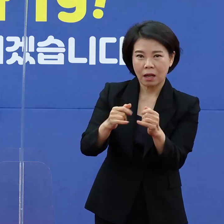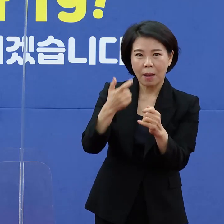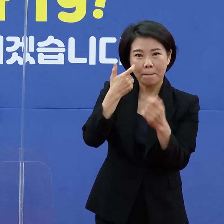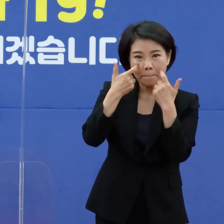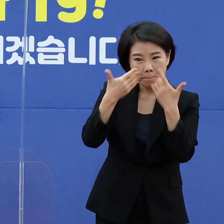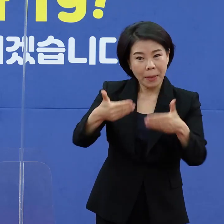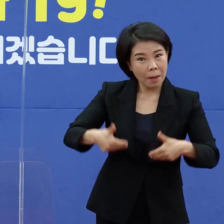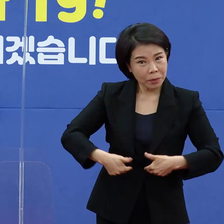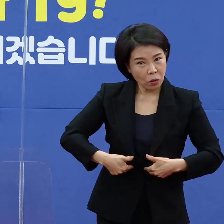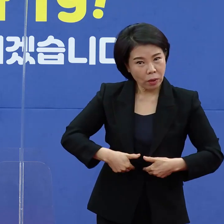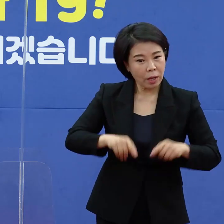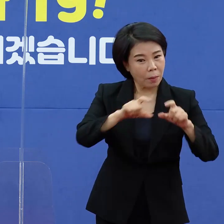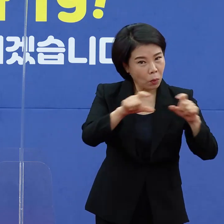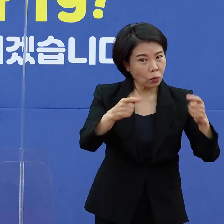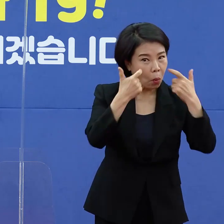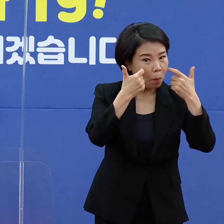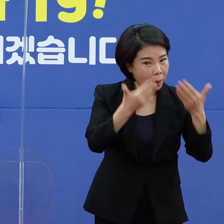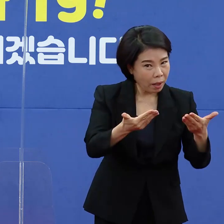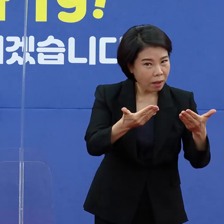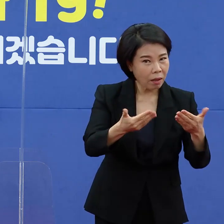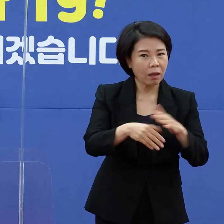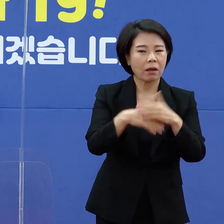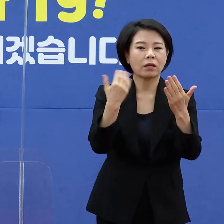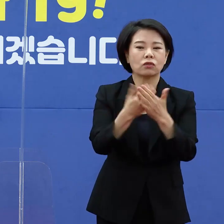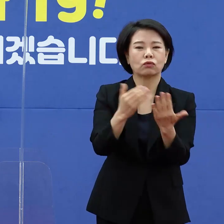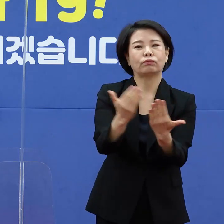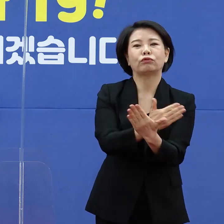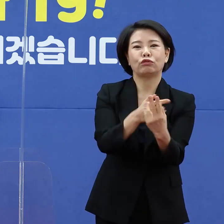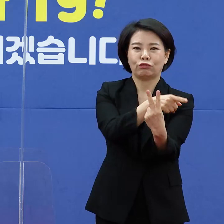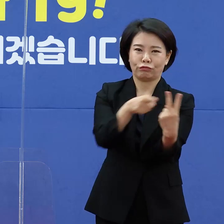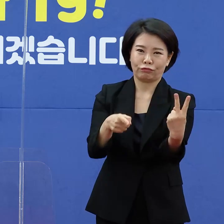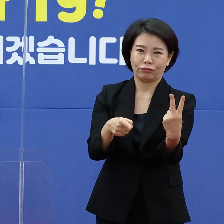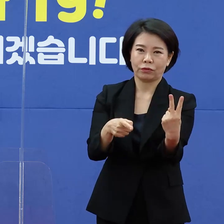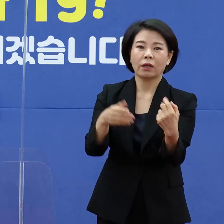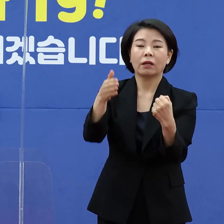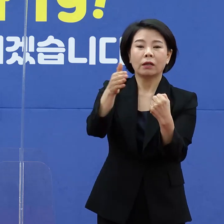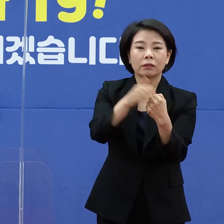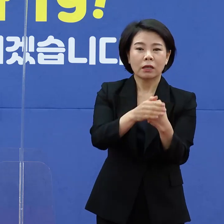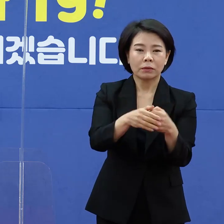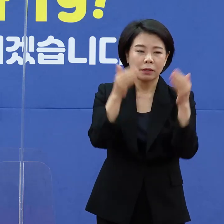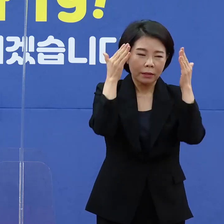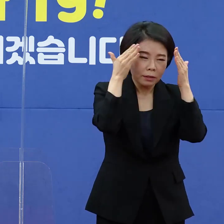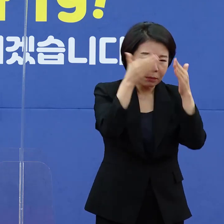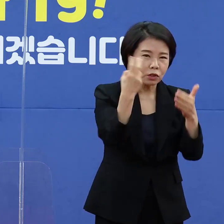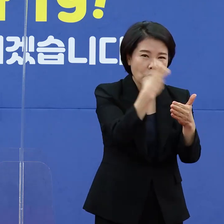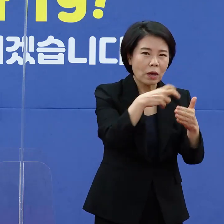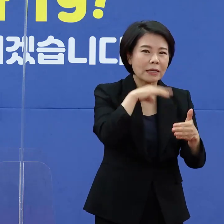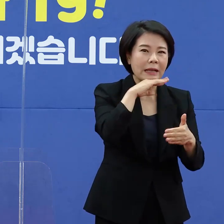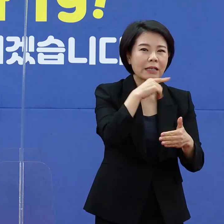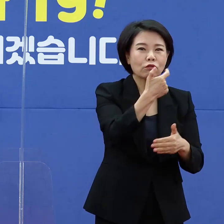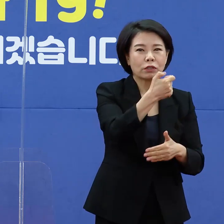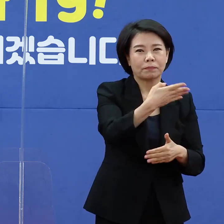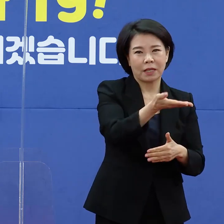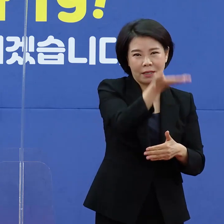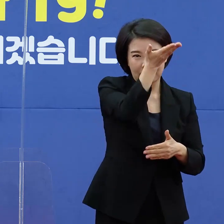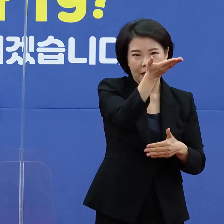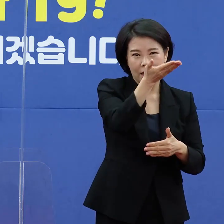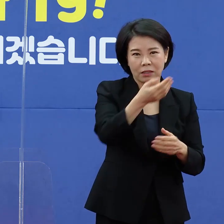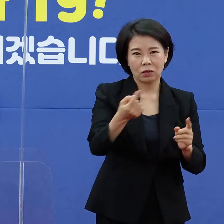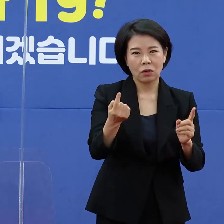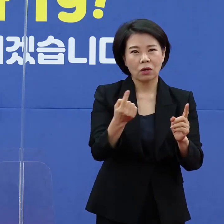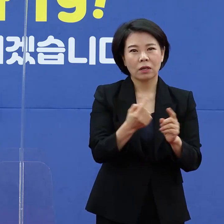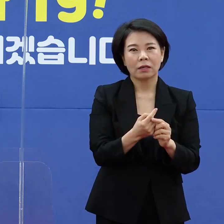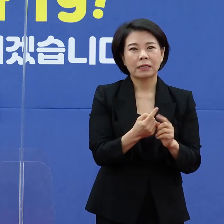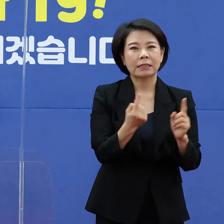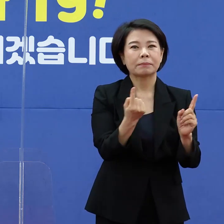일반관리군인지 이 두 분류로 분류가 되게 되고 집중관리군은 60세 이상 치료제를